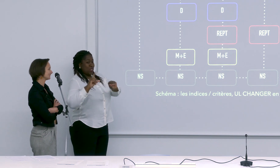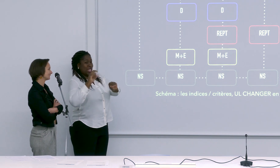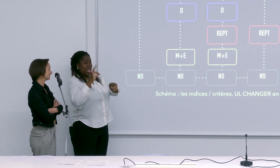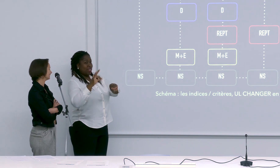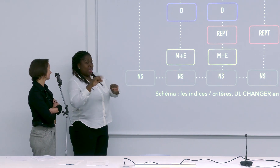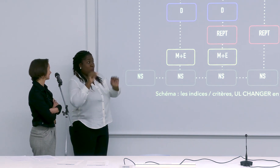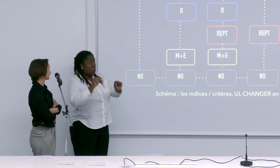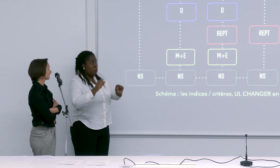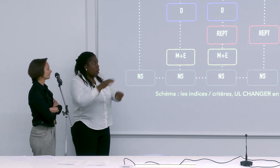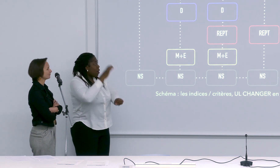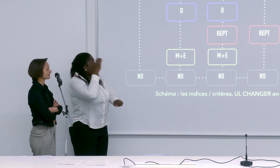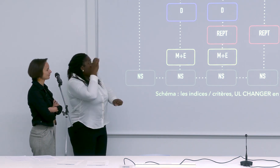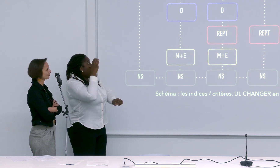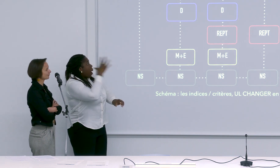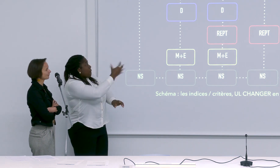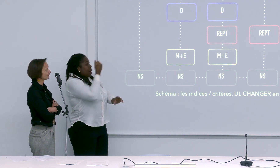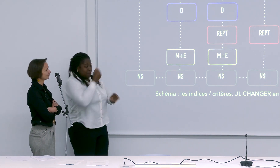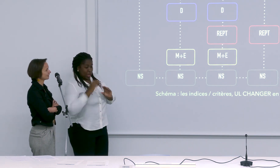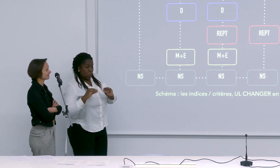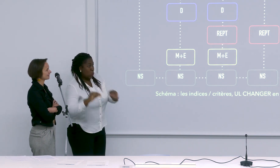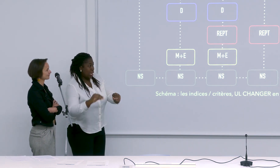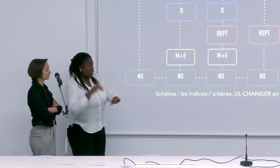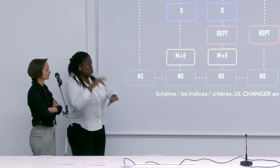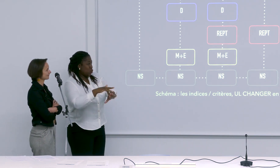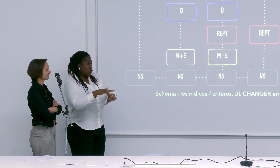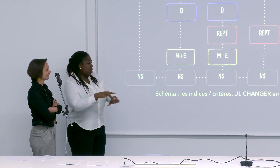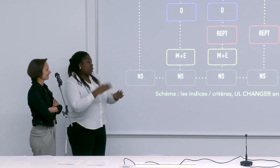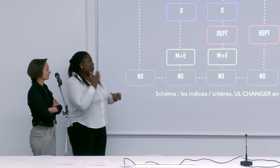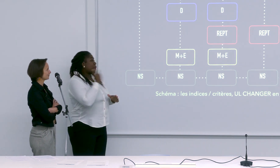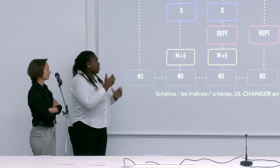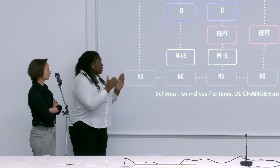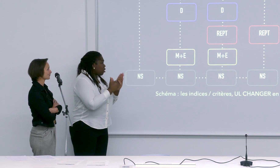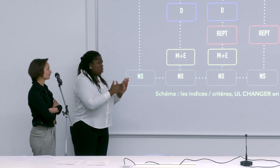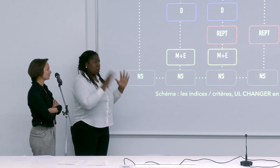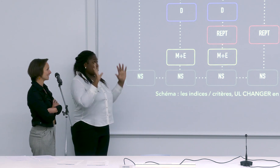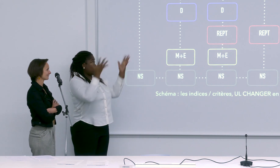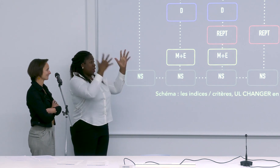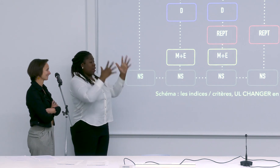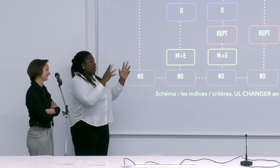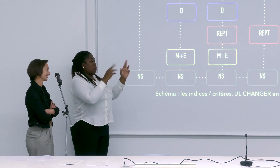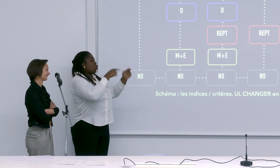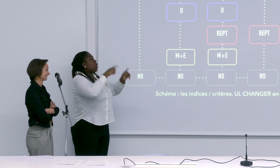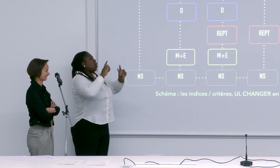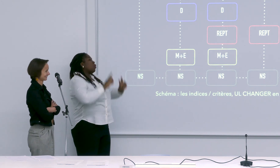pratiquer ces idées merci encore félicitations et puis souffle bien